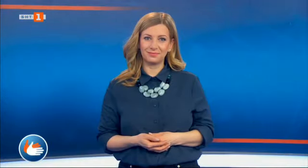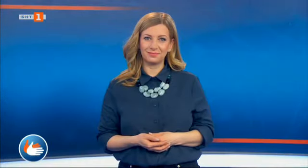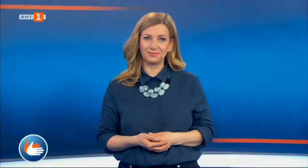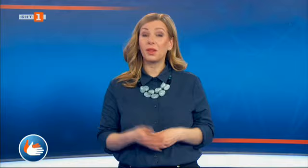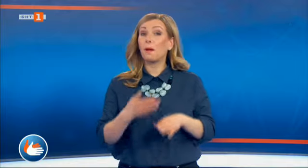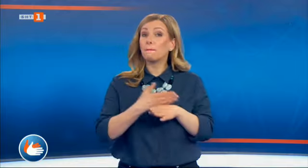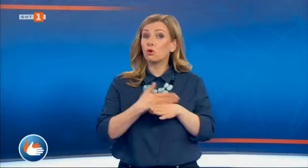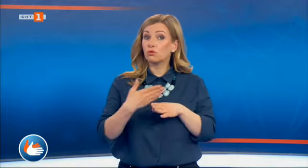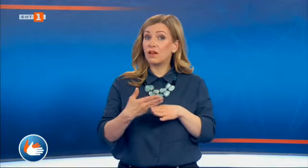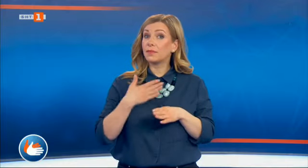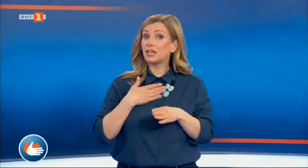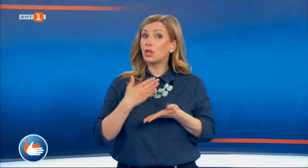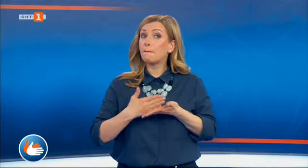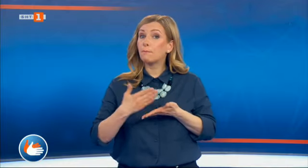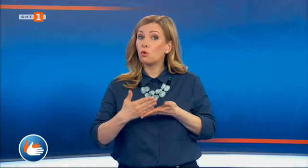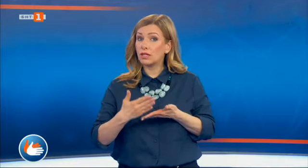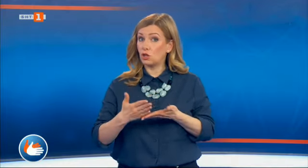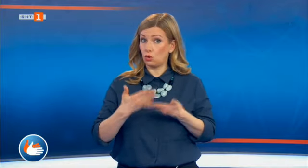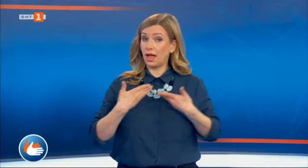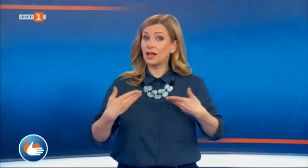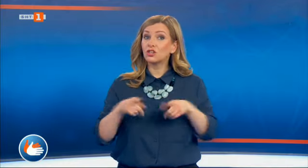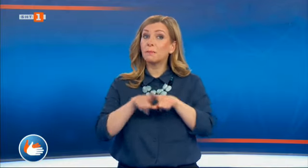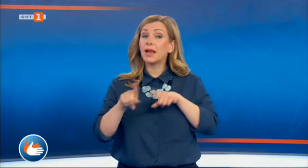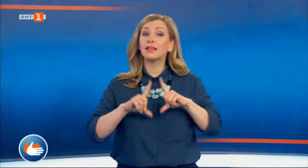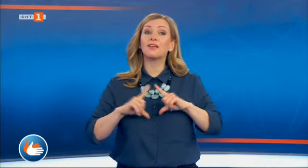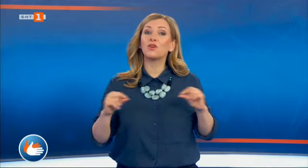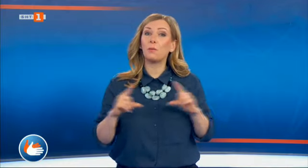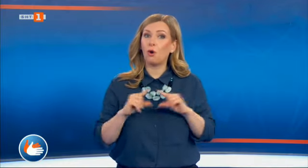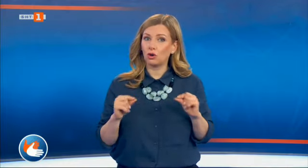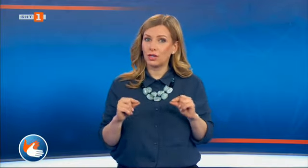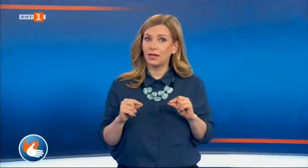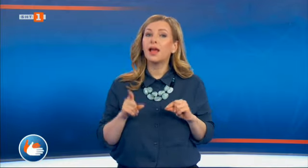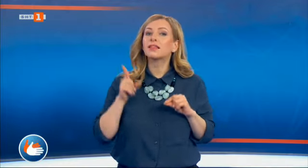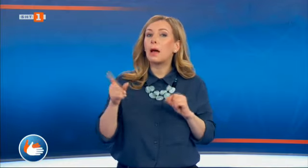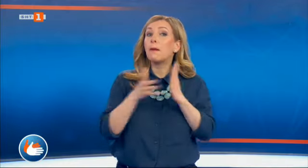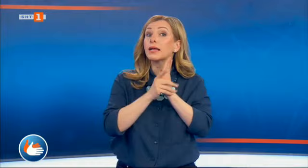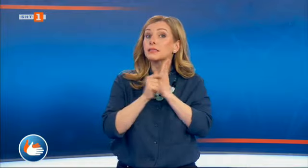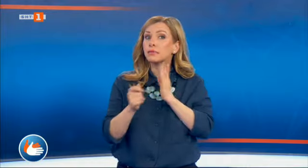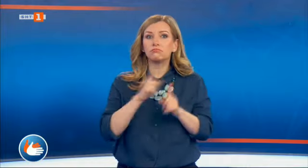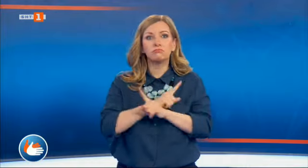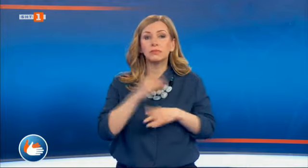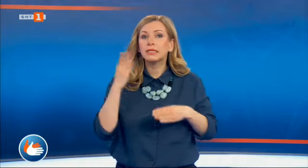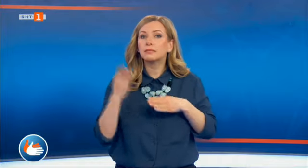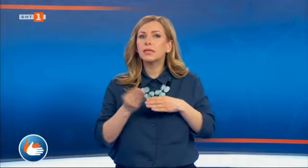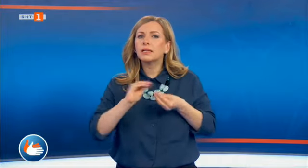Продължаваме с поредицата от приятелите ни в Япония. Специалистите там не спират с разработките си,